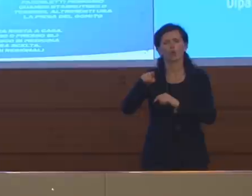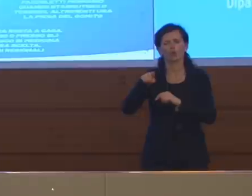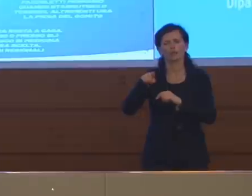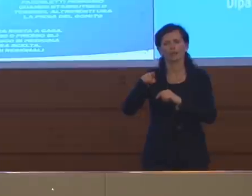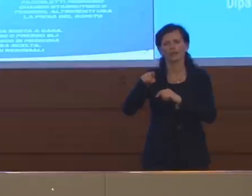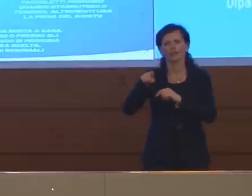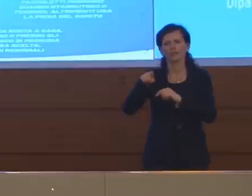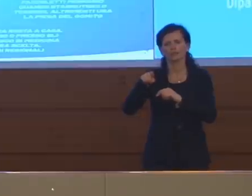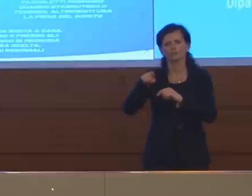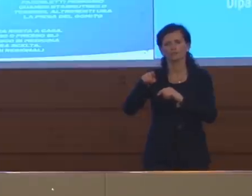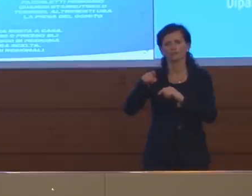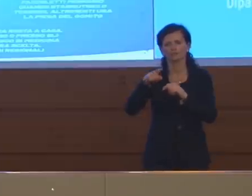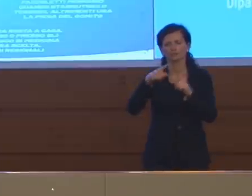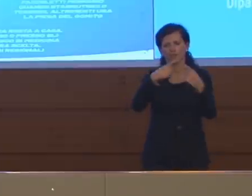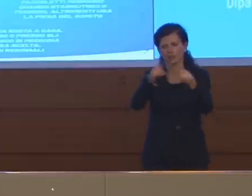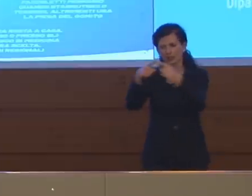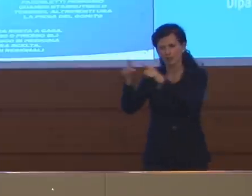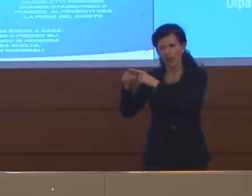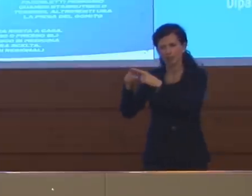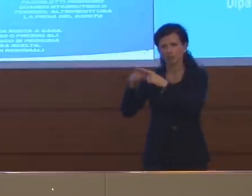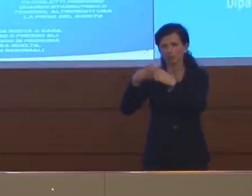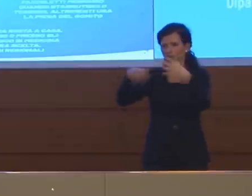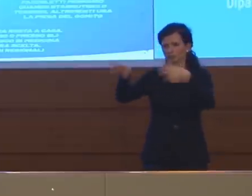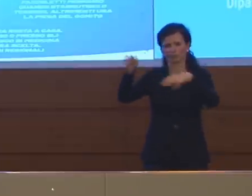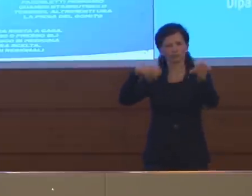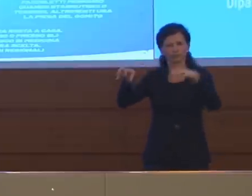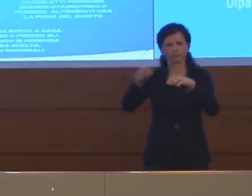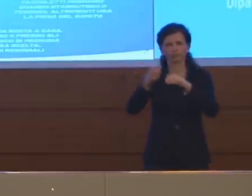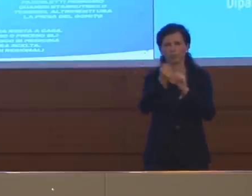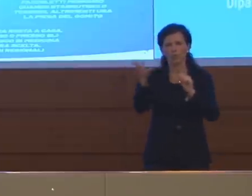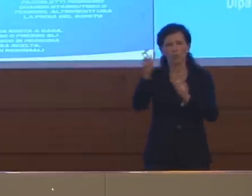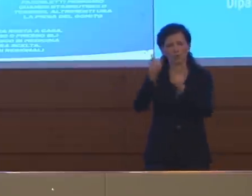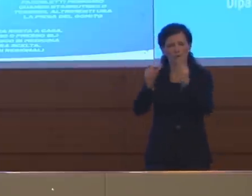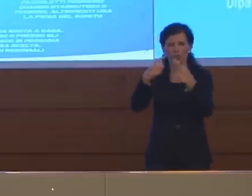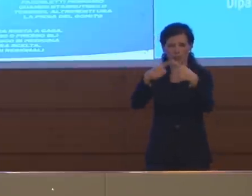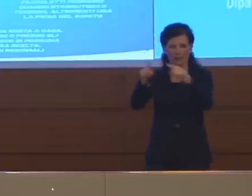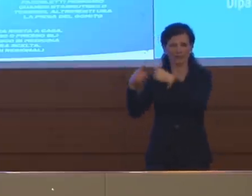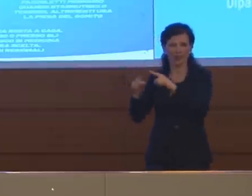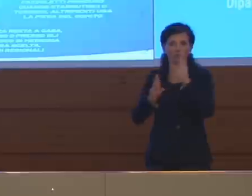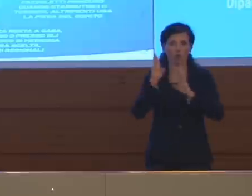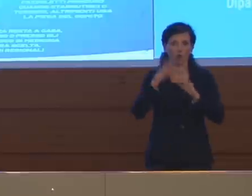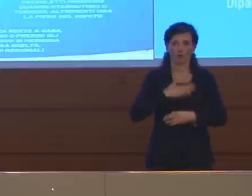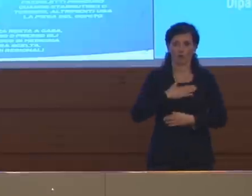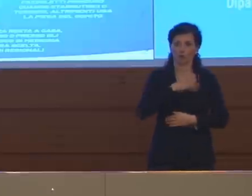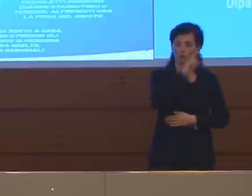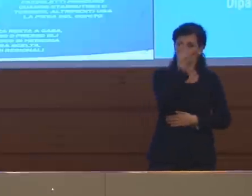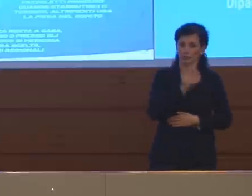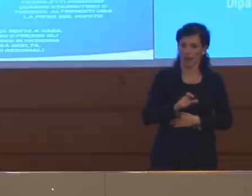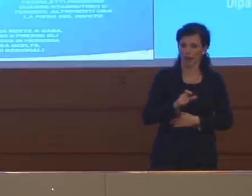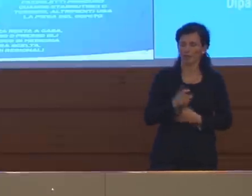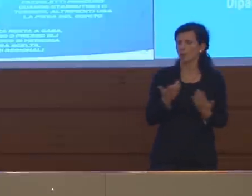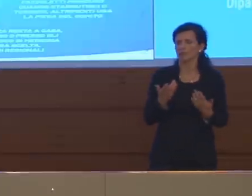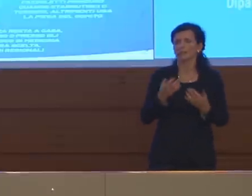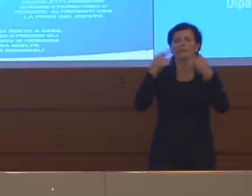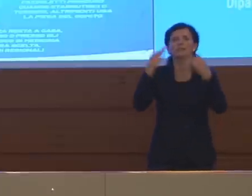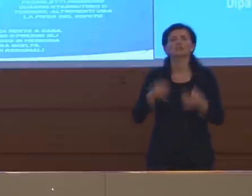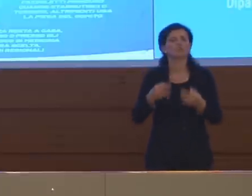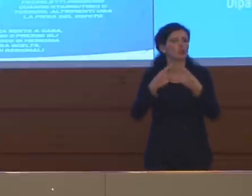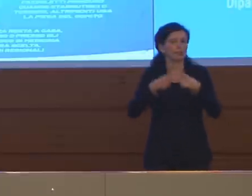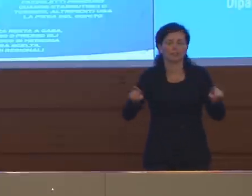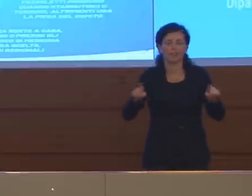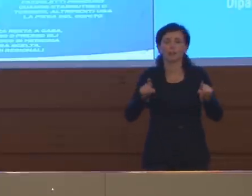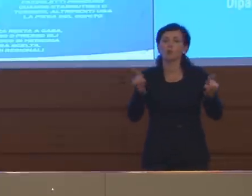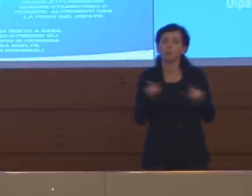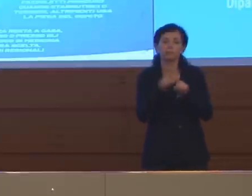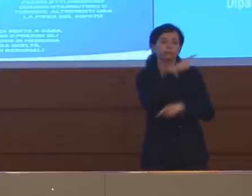densità abitative diverse rispetto alle nostre, onestamente, e quindi in realtà è difficile fare altre cose. Guardando paesi come la